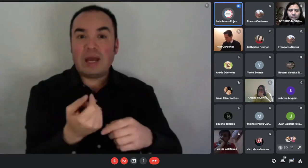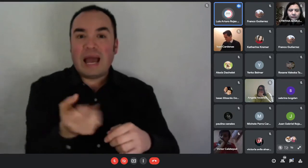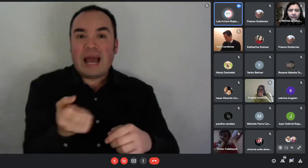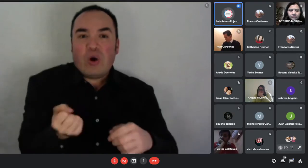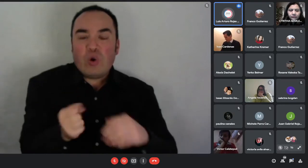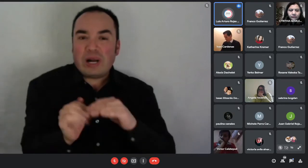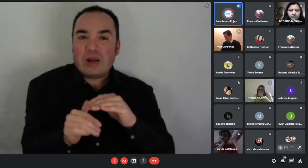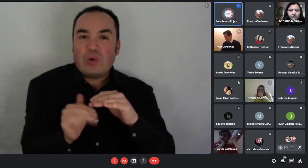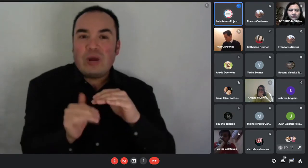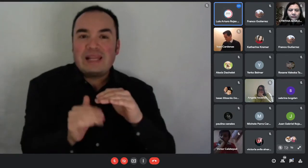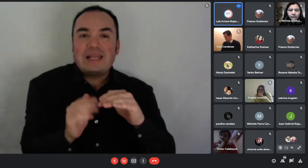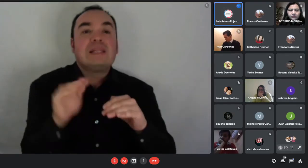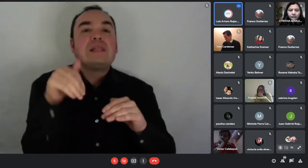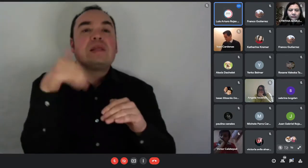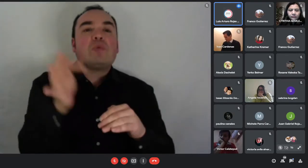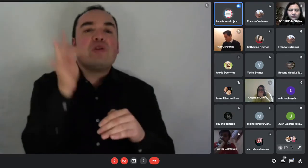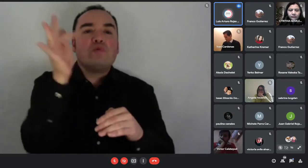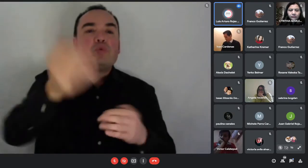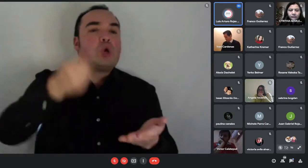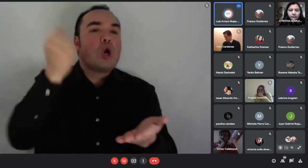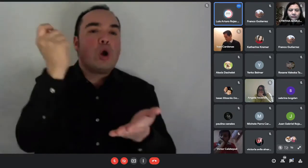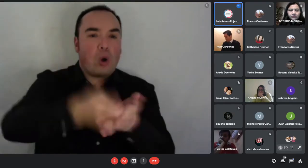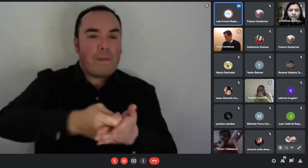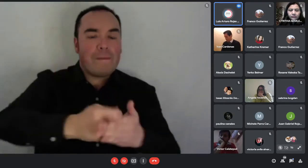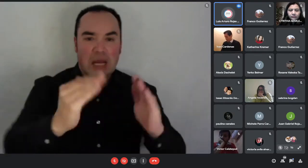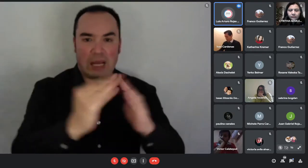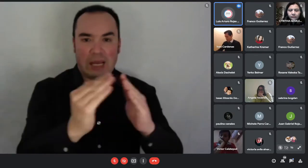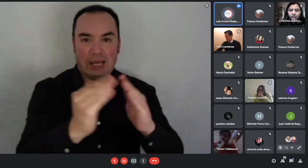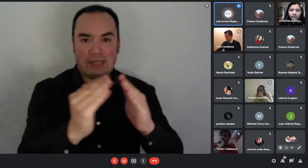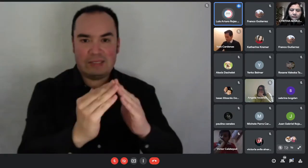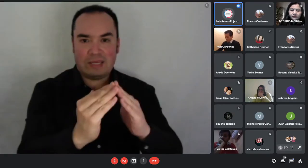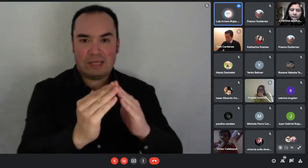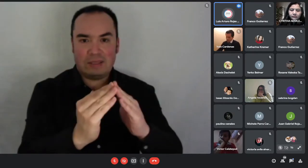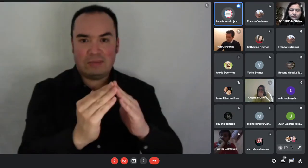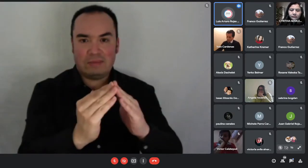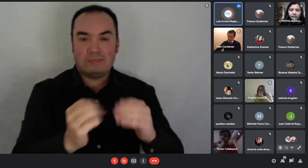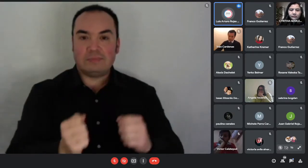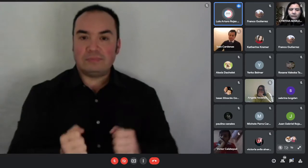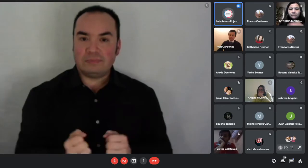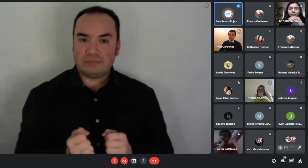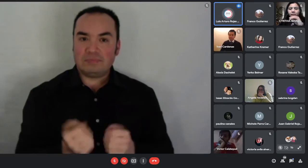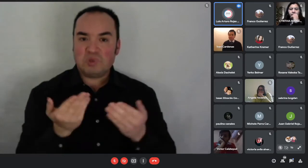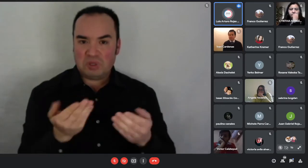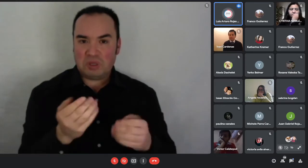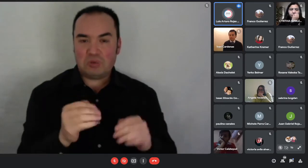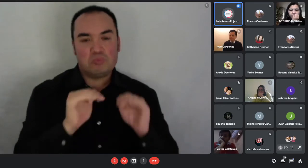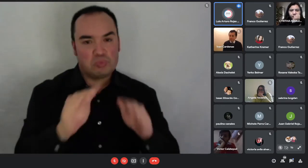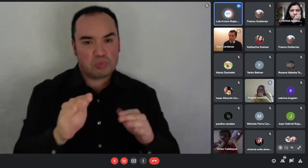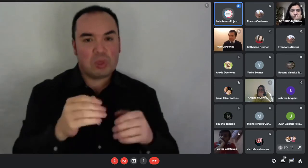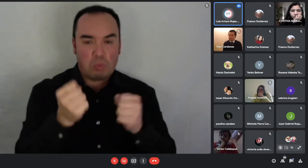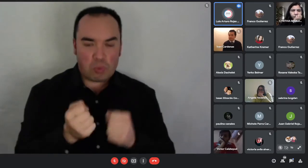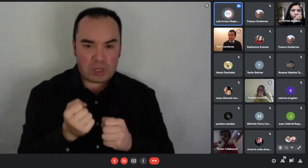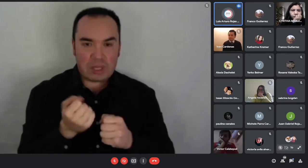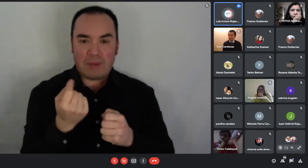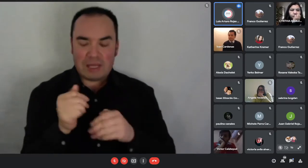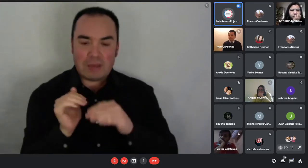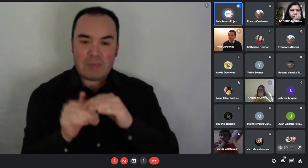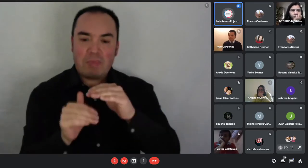puedan acelerar un poco el trámite de ir postulando para la casa propia. Por lo tanto, el subsidio de arriendo